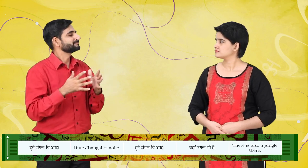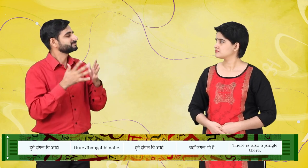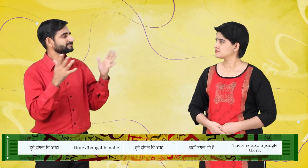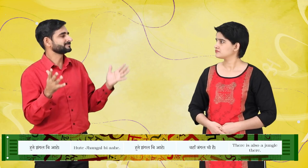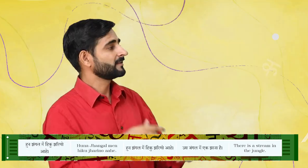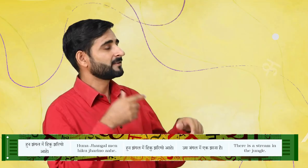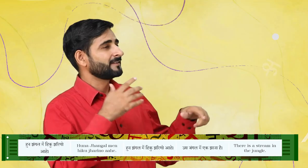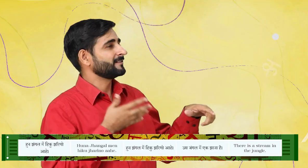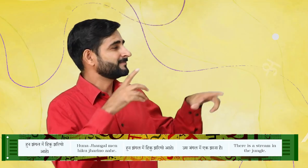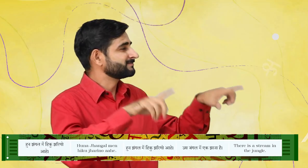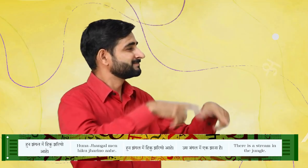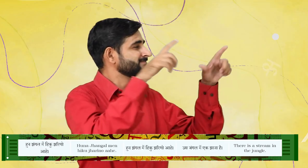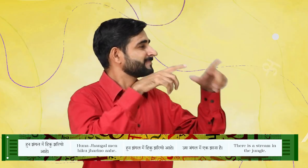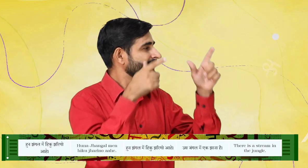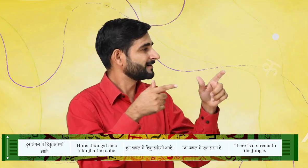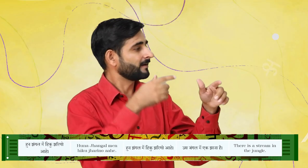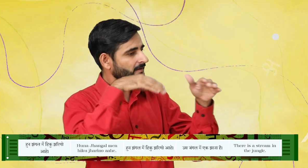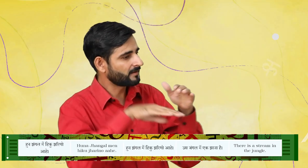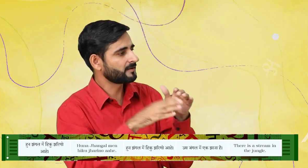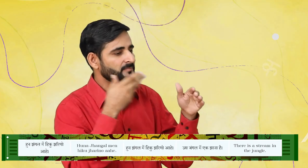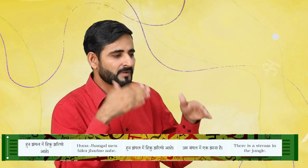हुन जंगल में हिक जर्णो आहे.